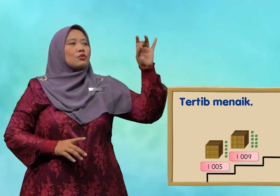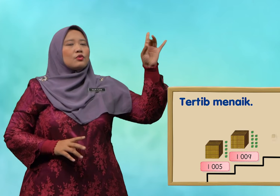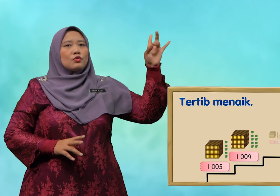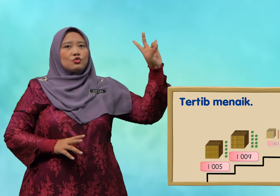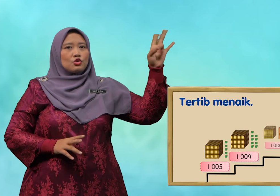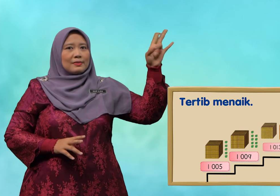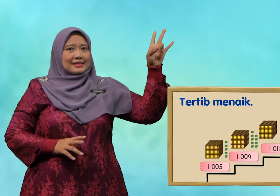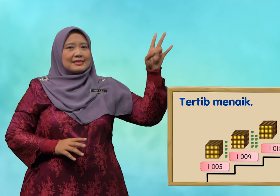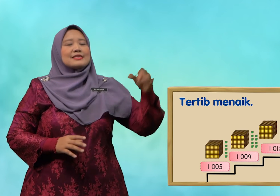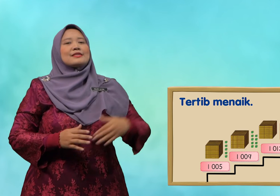tujuh belas